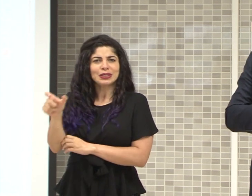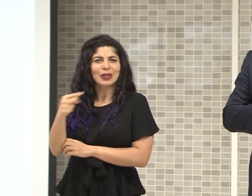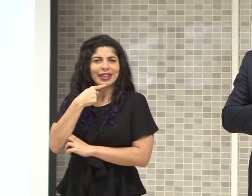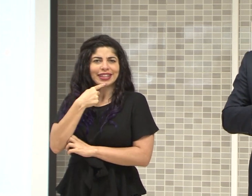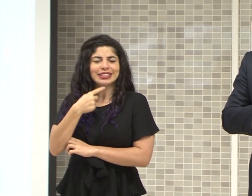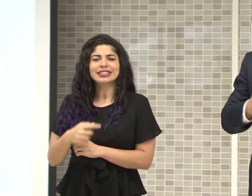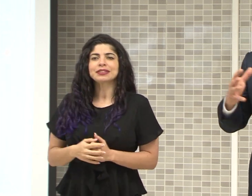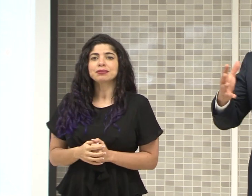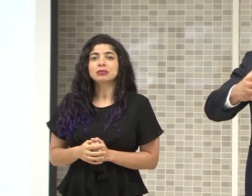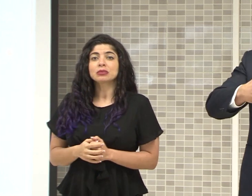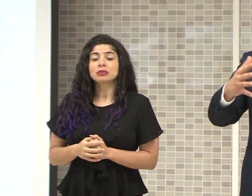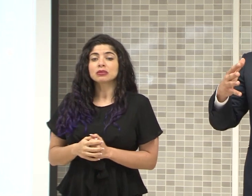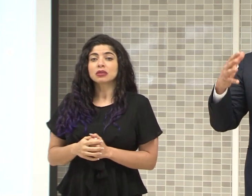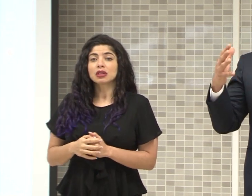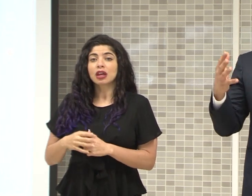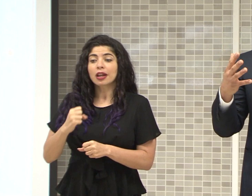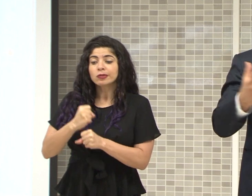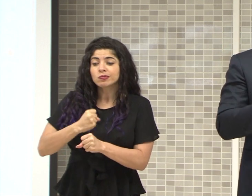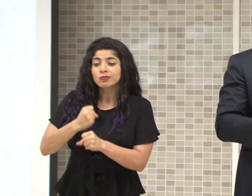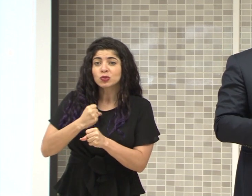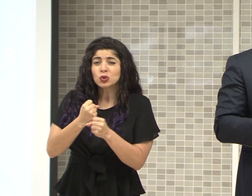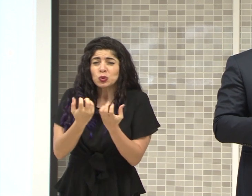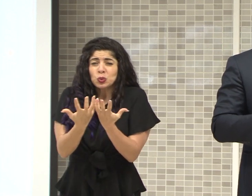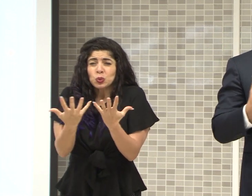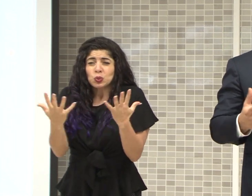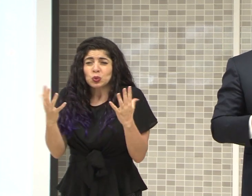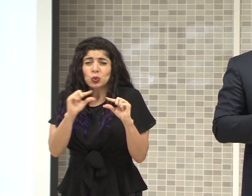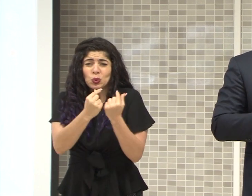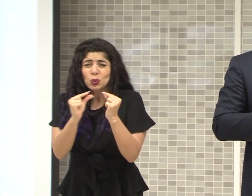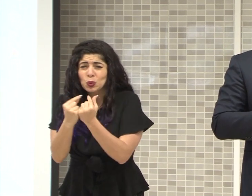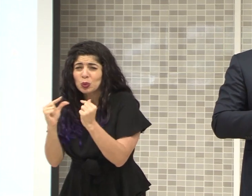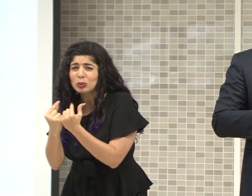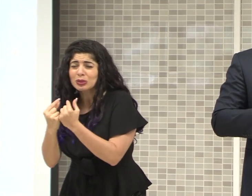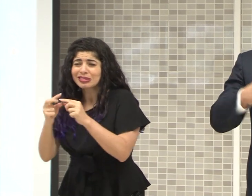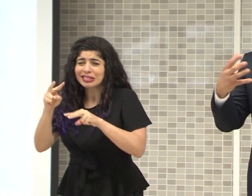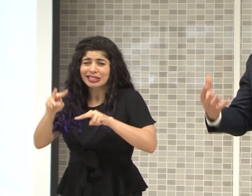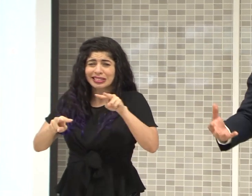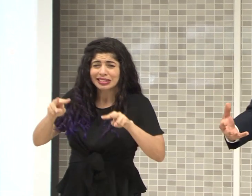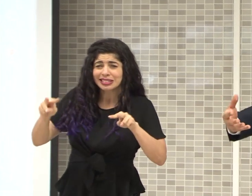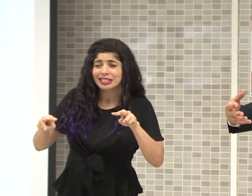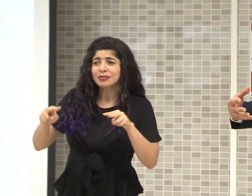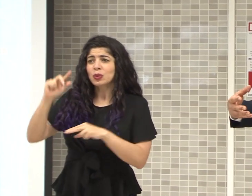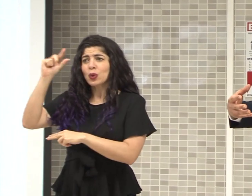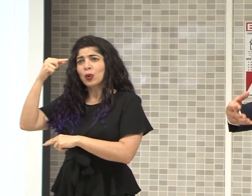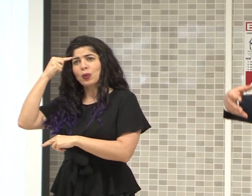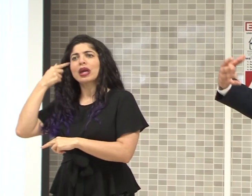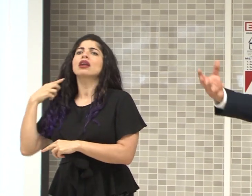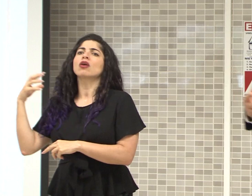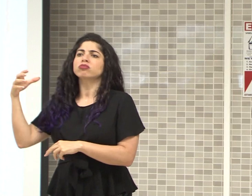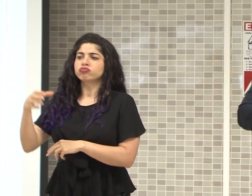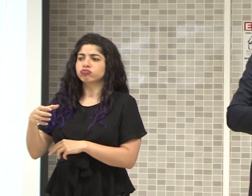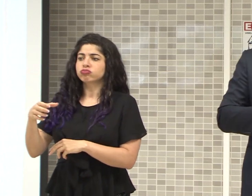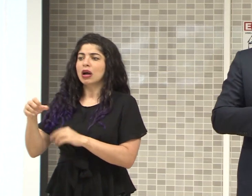es que el ejercicio con tantos sectores, tan diversos, con gobierno, ejecutivo